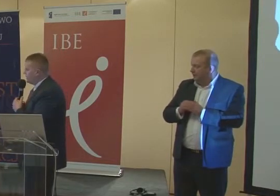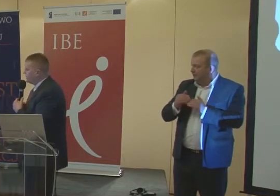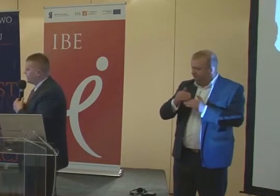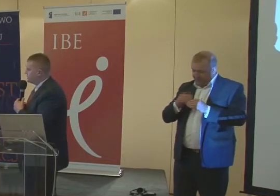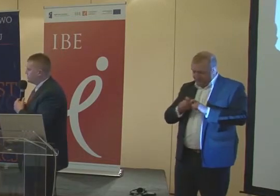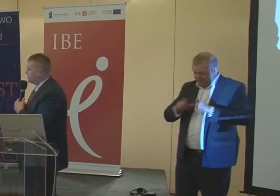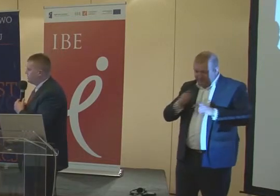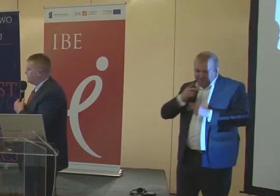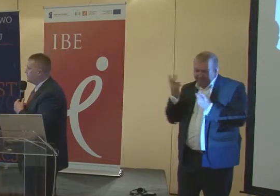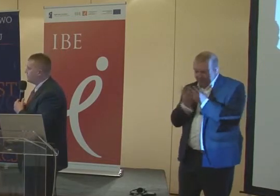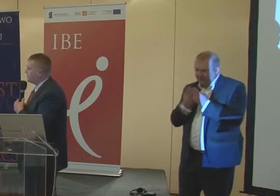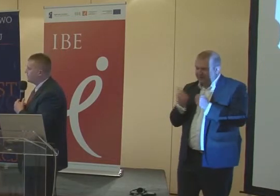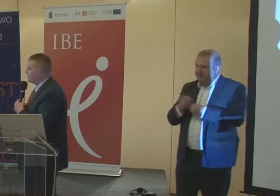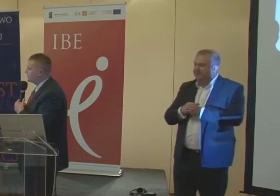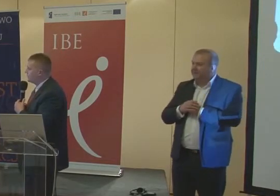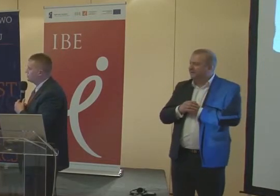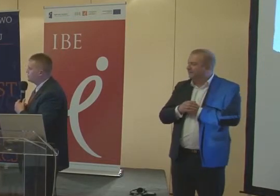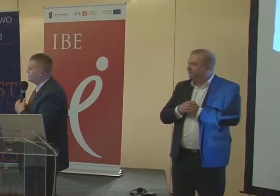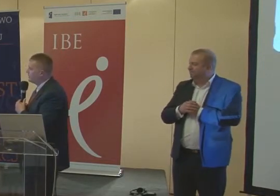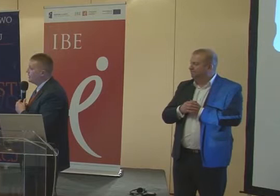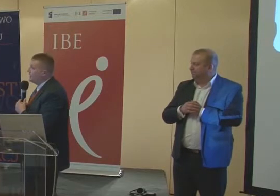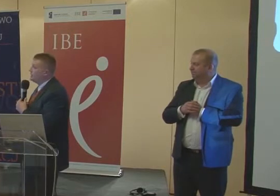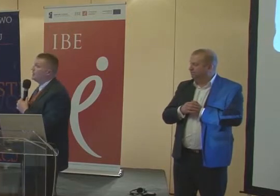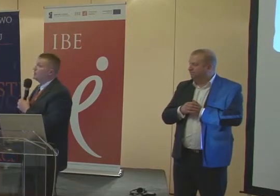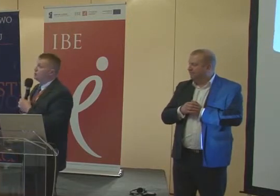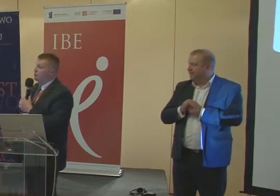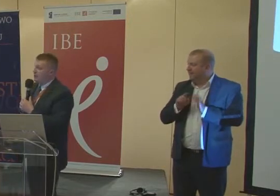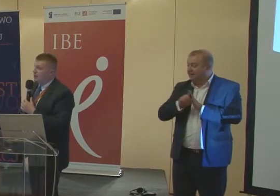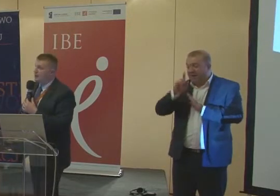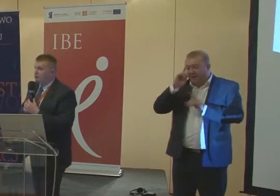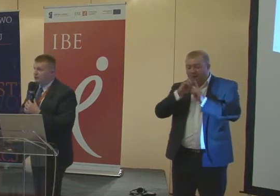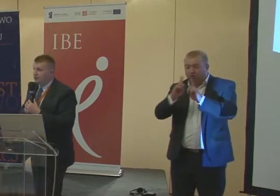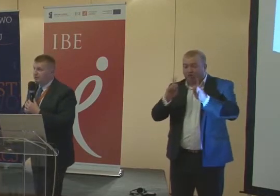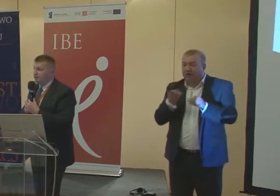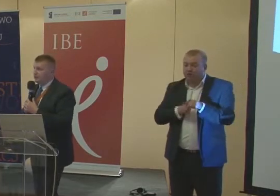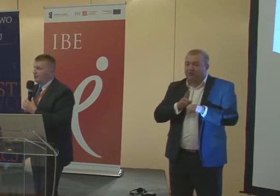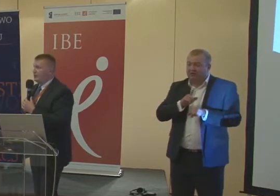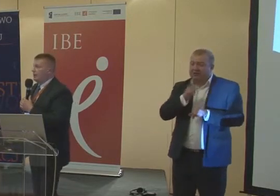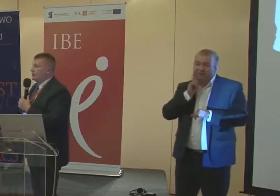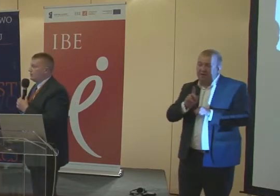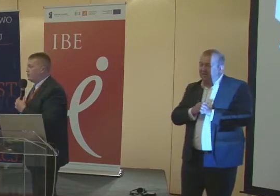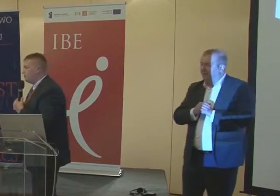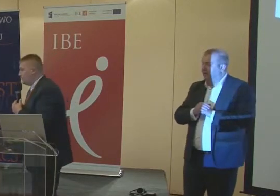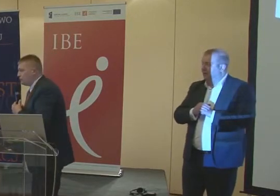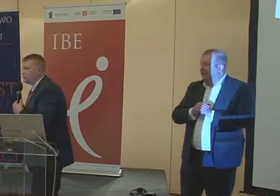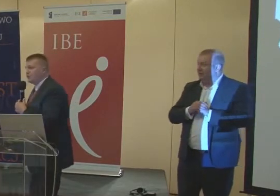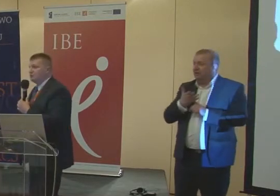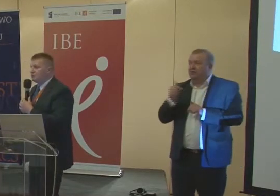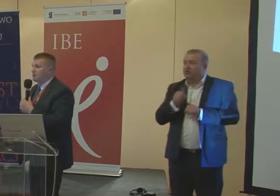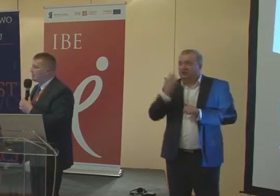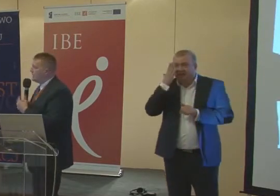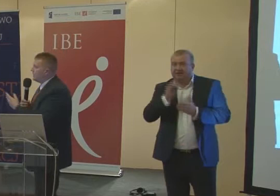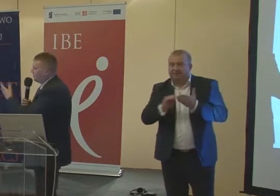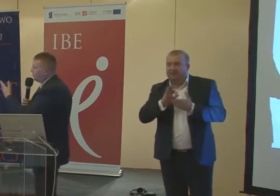też linijka brajlowska do odczytywania. I dla nauczyciela, który tak naprawdę nie musi znać